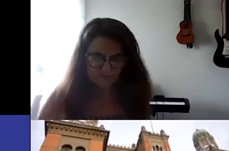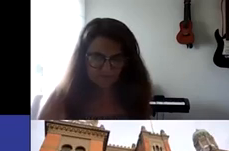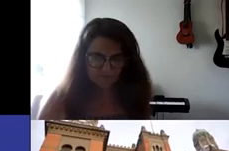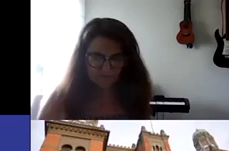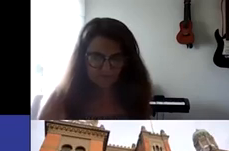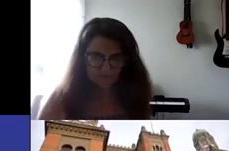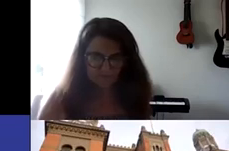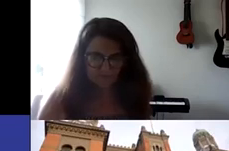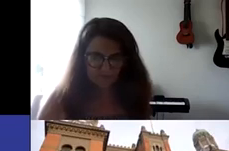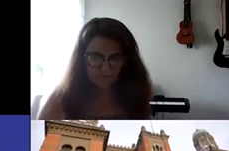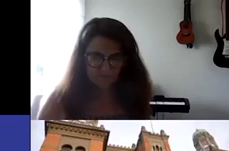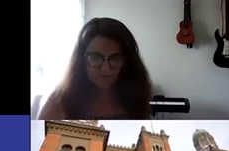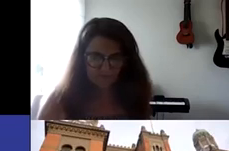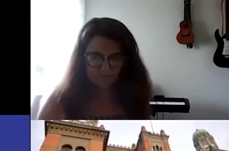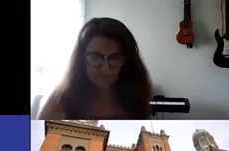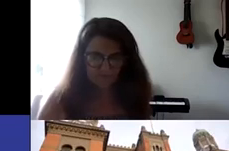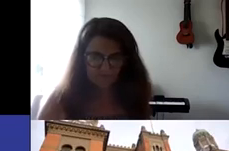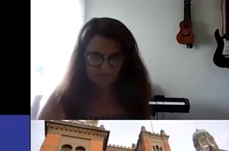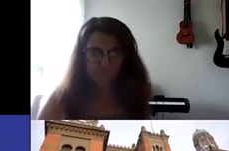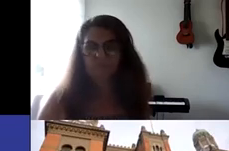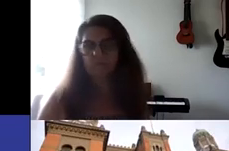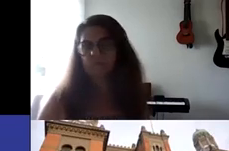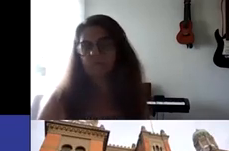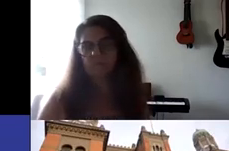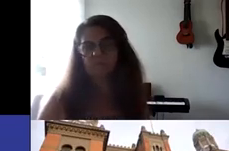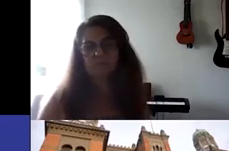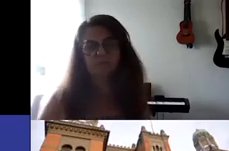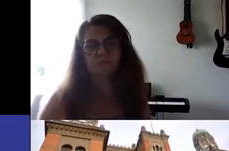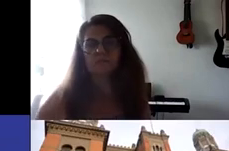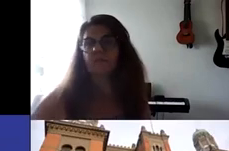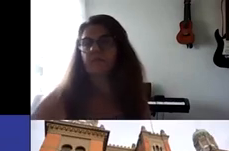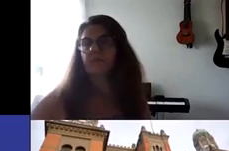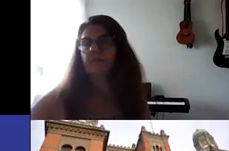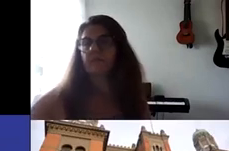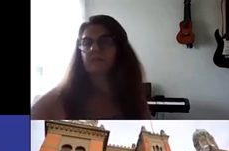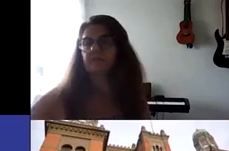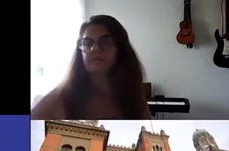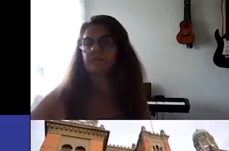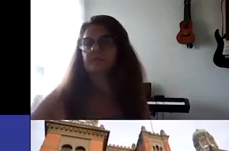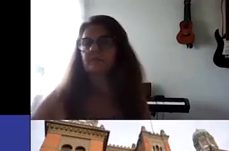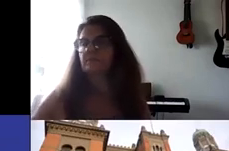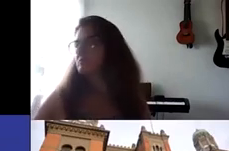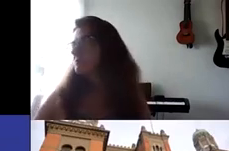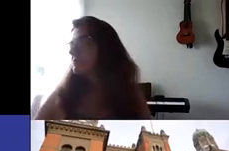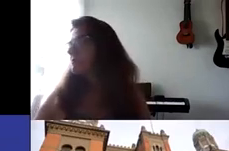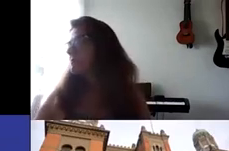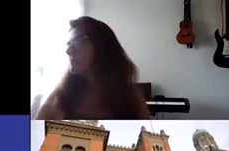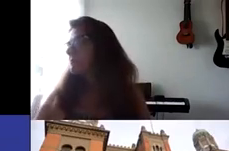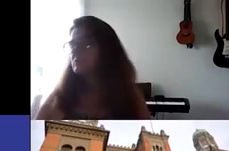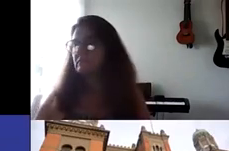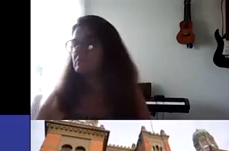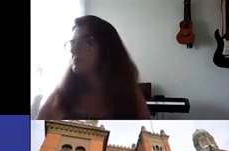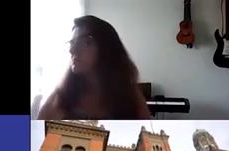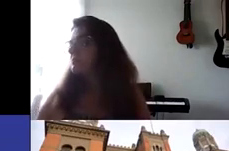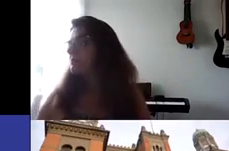do DIGS, ele tem pessoas com deficiência, ele é um dos públicos do curso, então a gente tem o próprio Armando, que é um professor